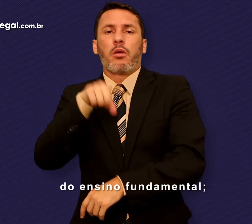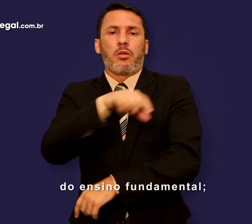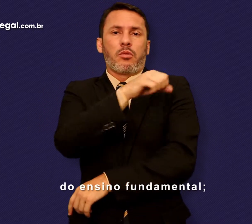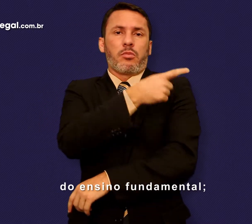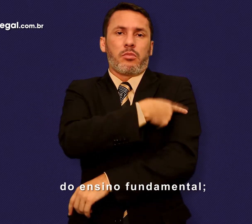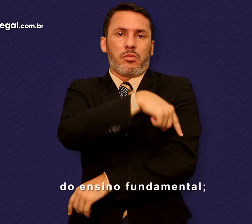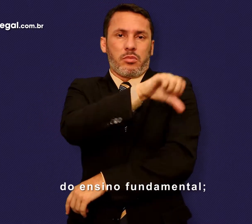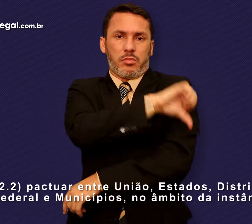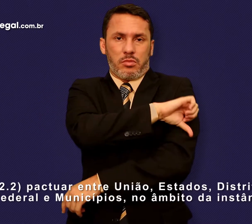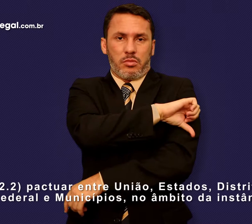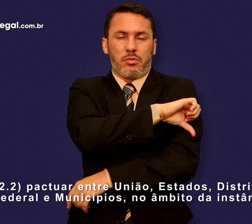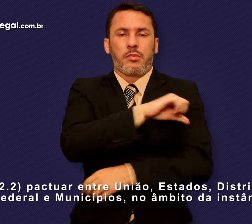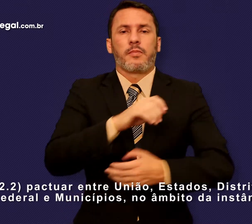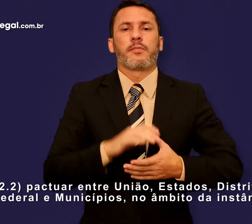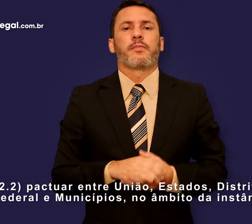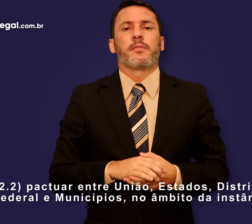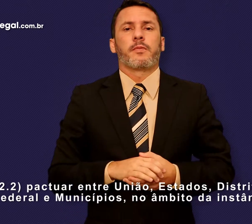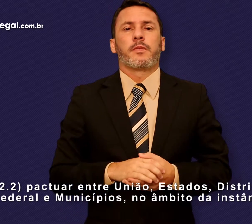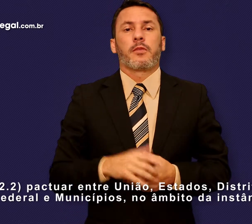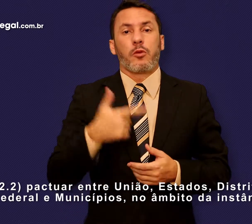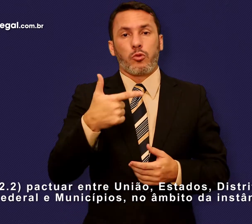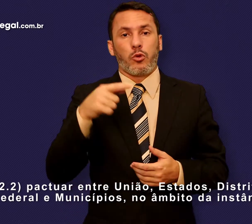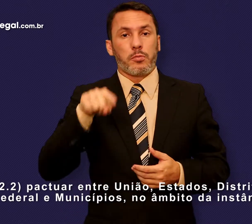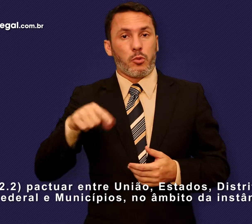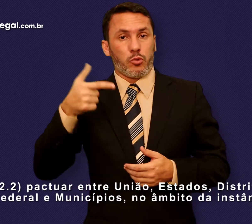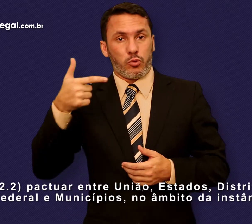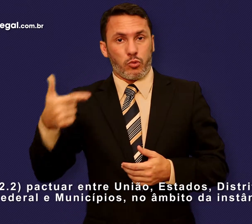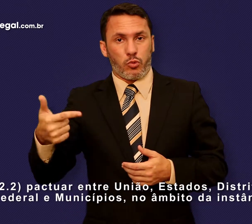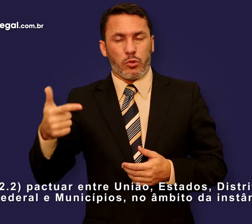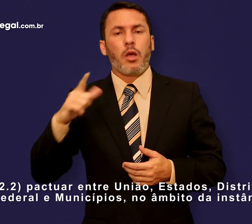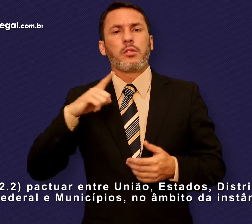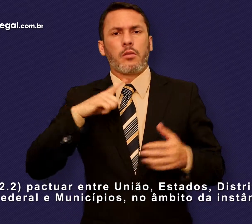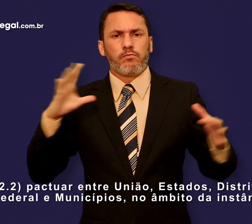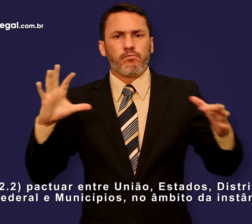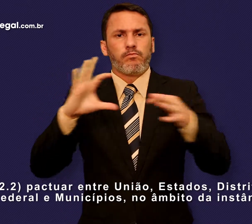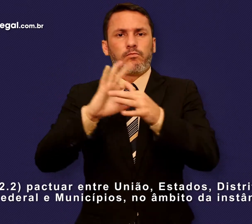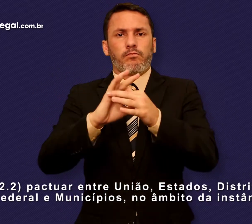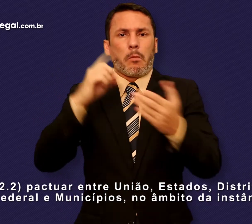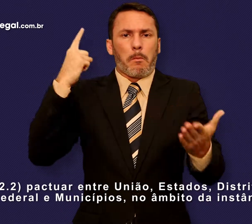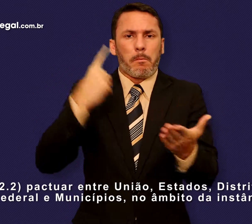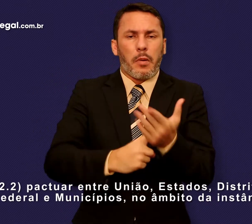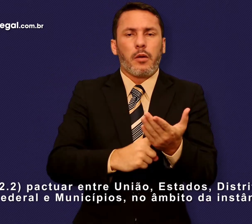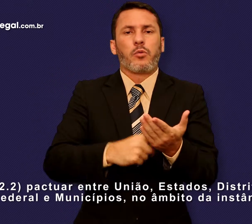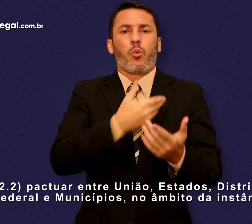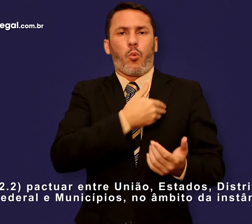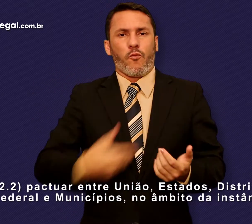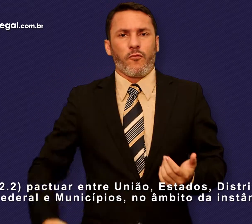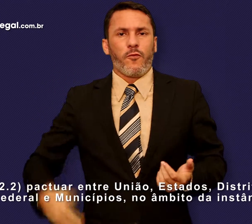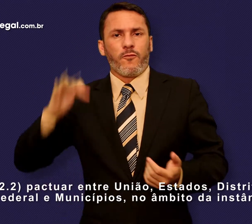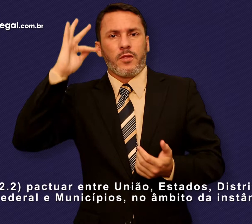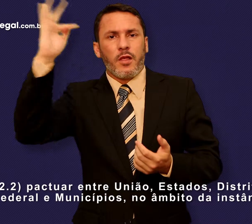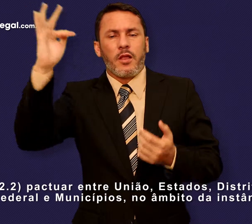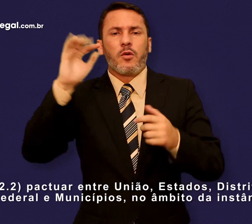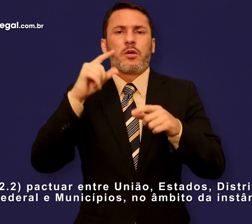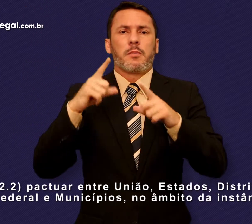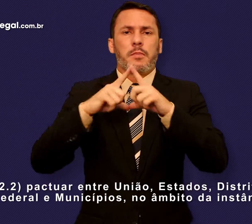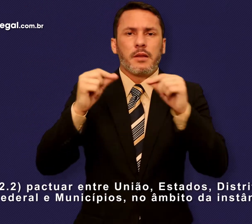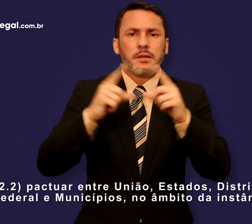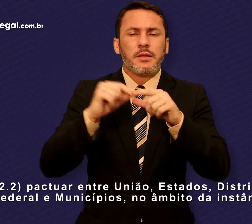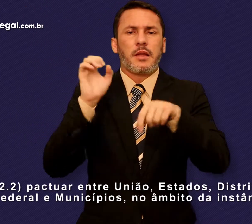fundamental. 2.2. Pactuar entre União, Estados, Distrito Federal e Municípios no âmbito da